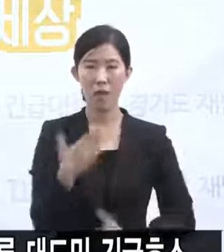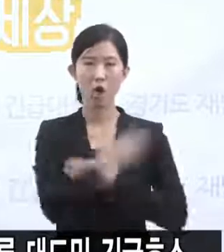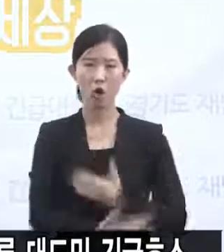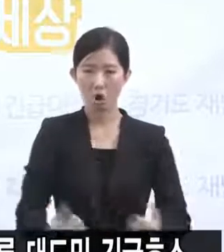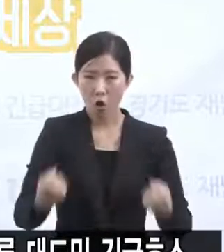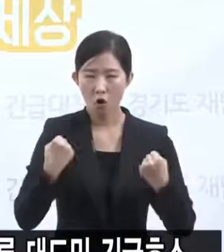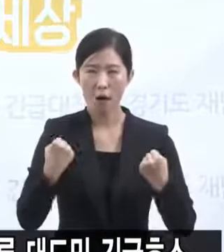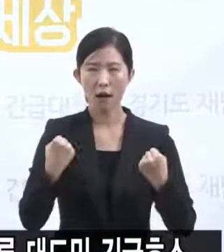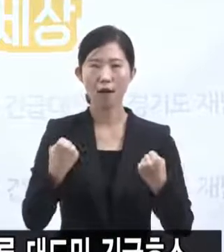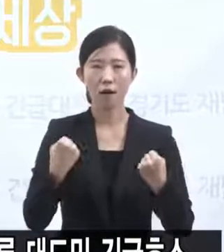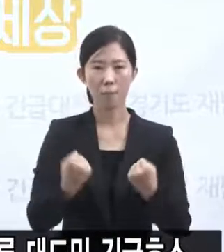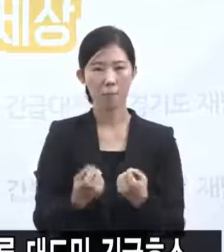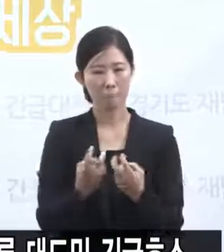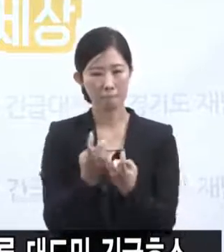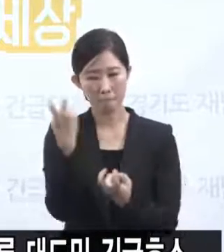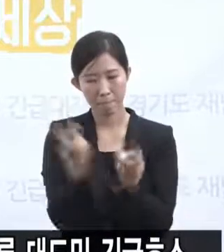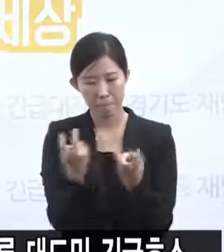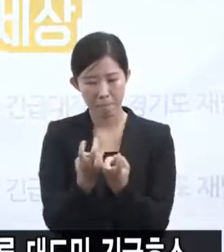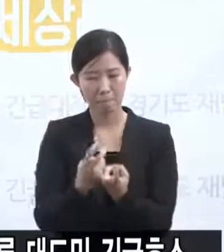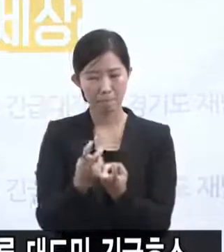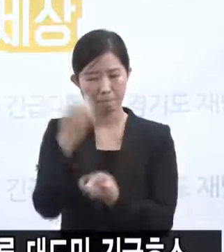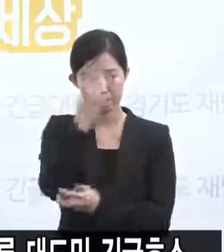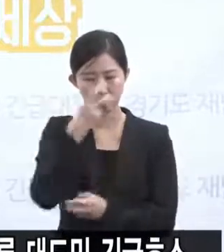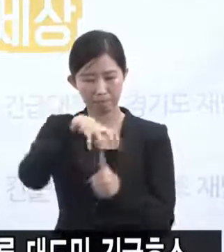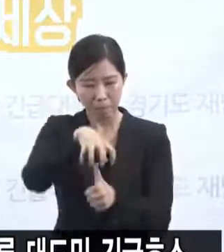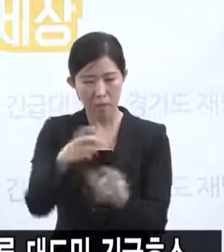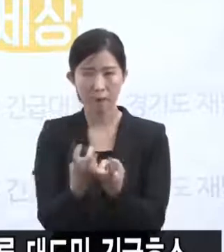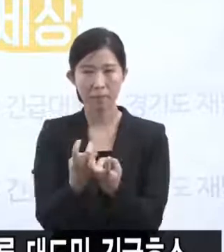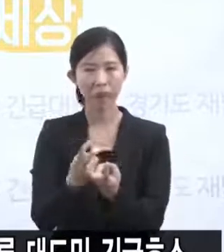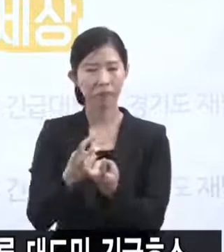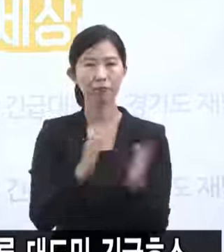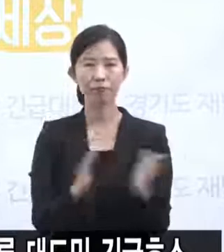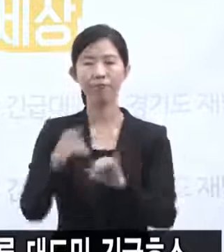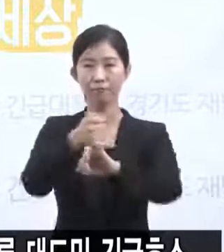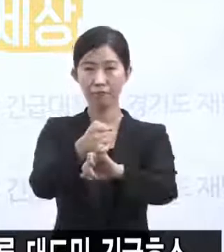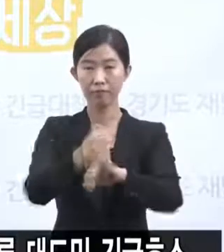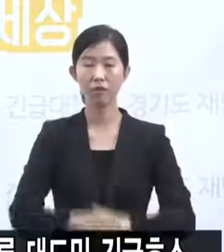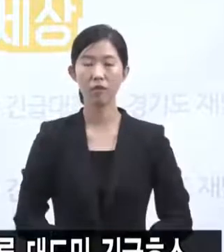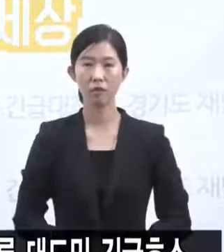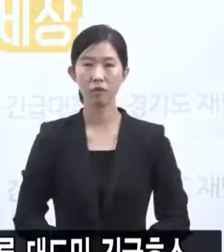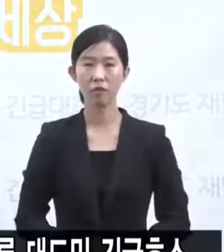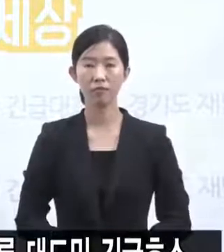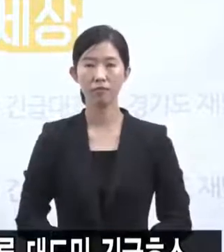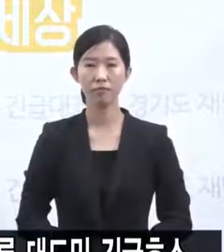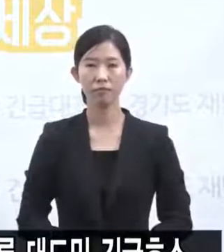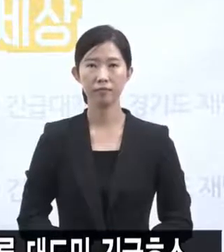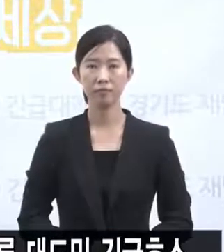대기자가 발생했을 때 부족한 의료자원이 필요한 사람들에게 제대로 분배되도록